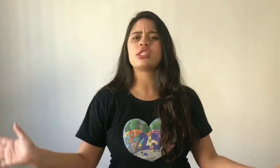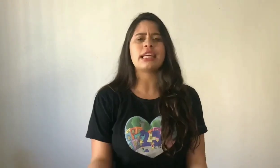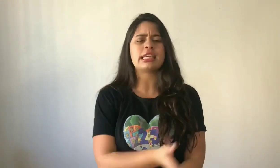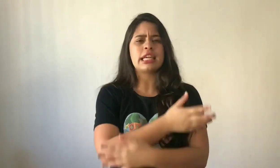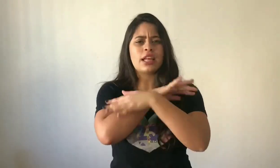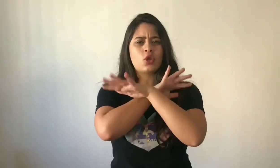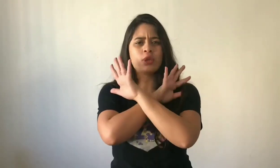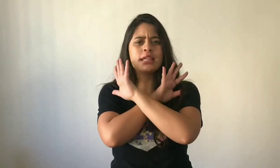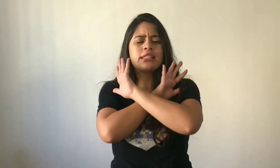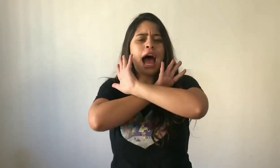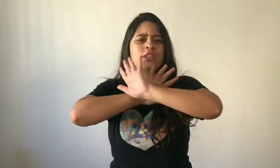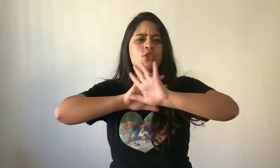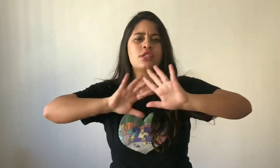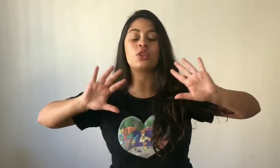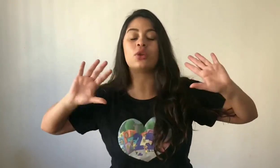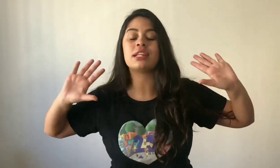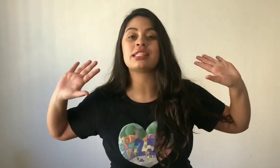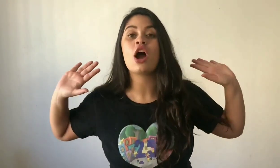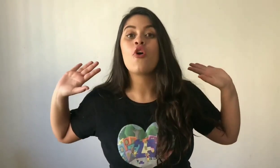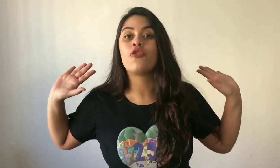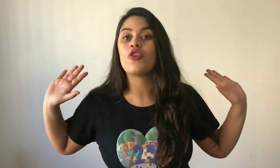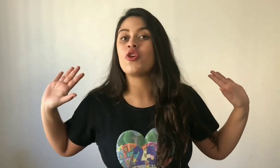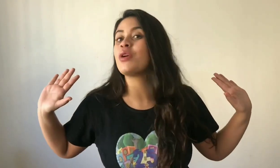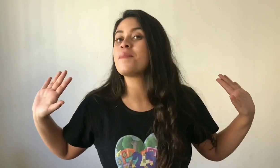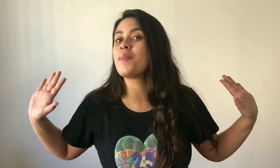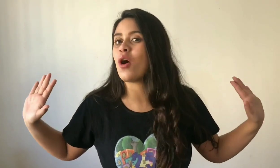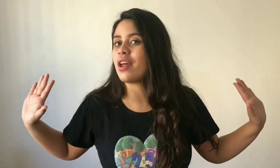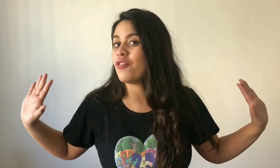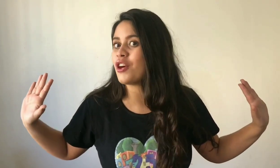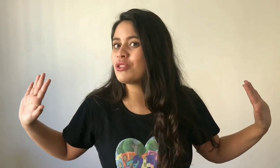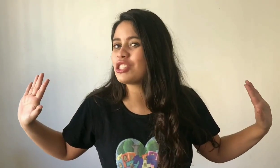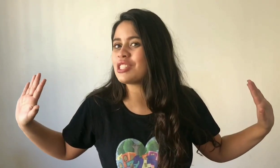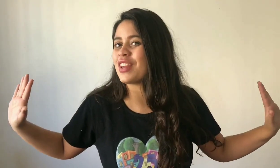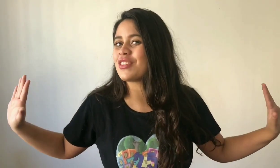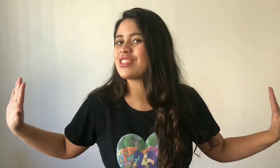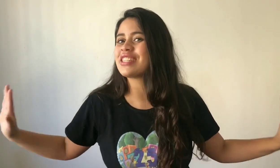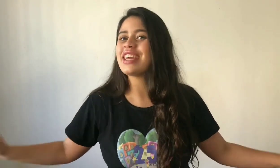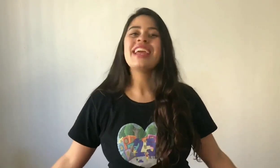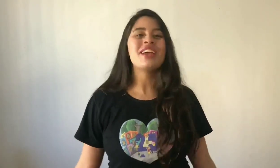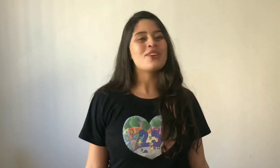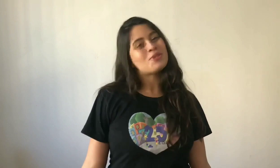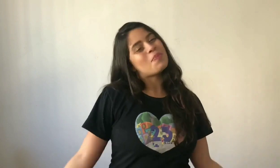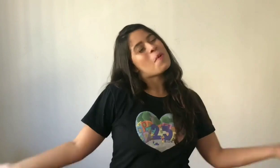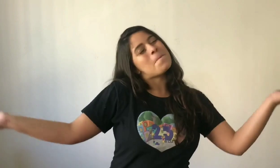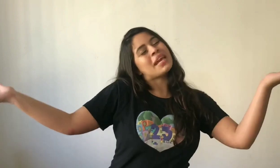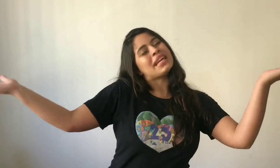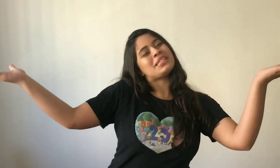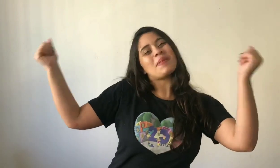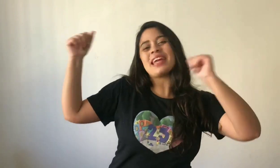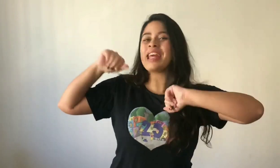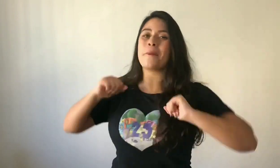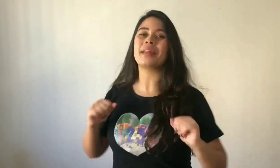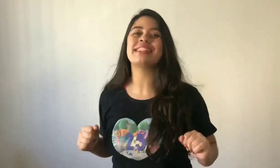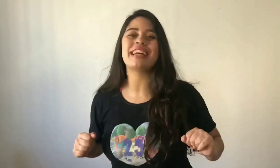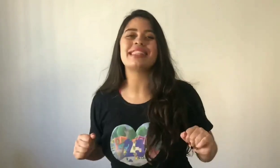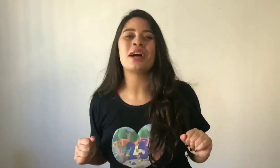e as criaturas assustadoras foram embora, foram desfeitos. E o príncipe e a princesa